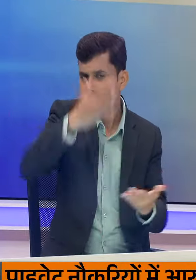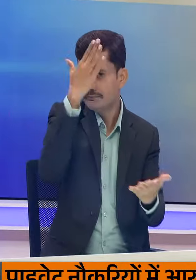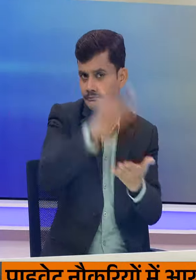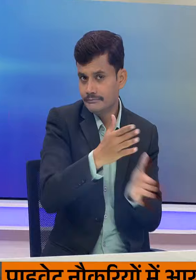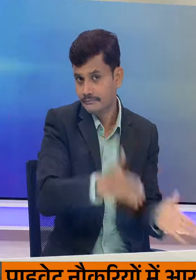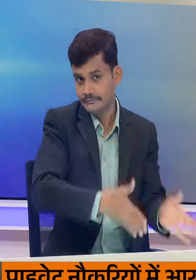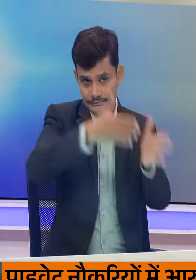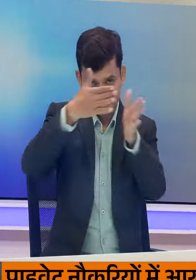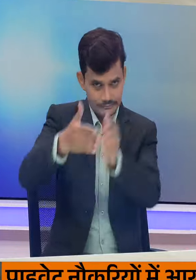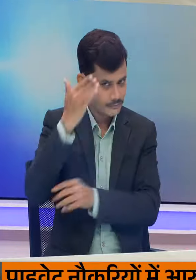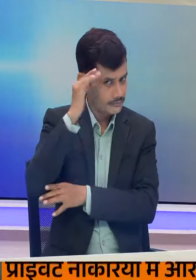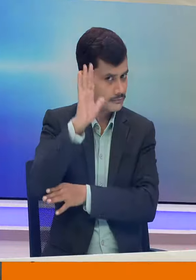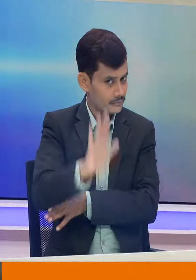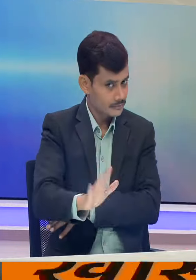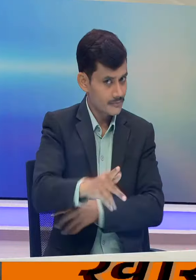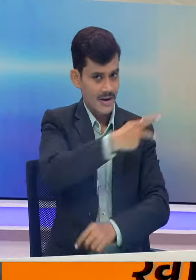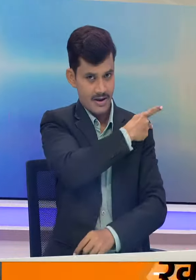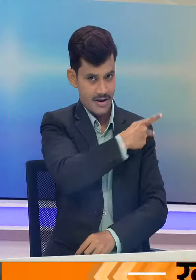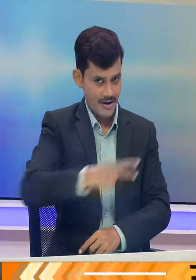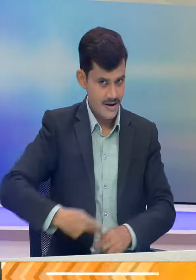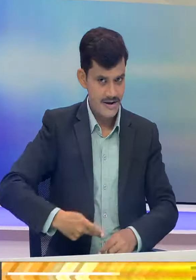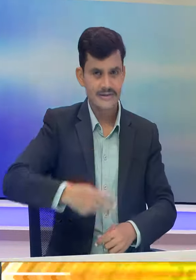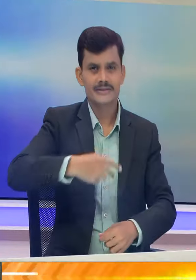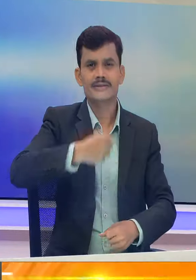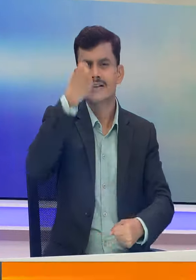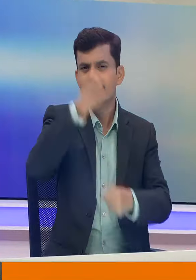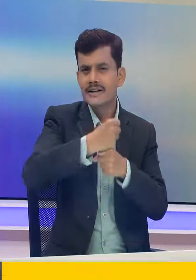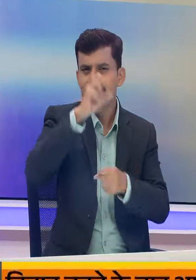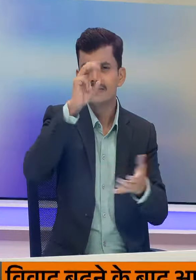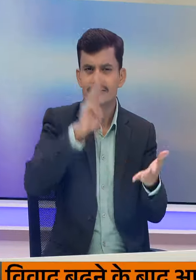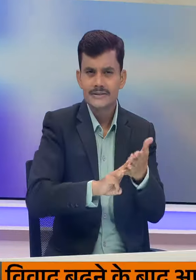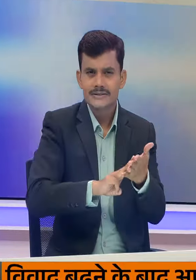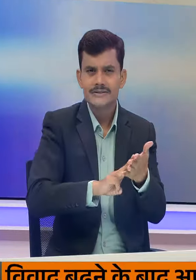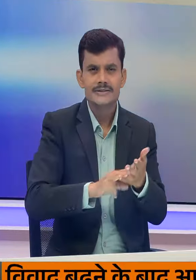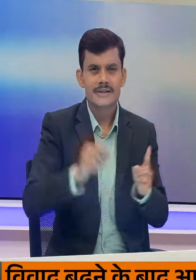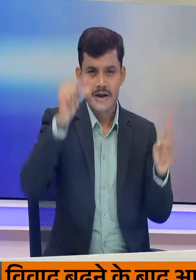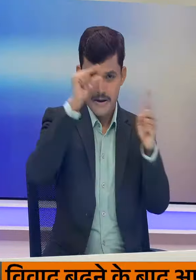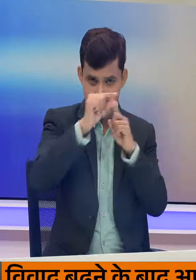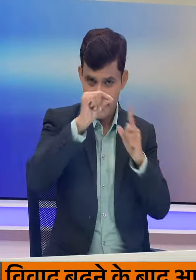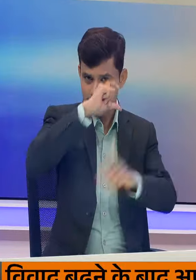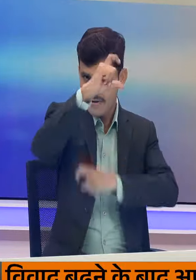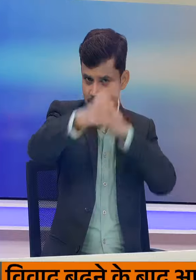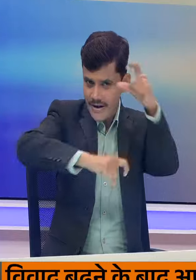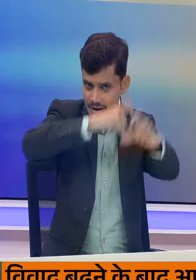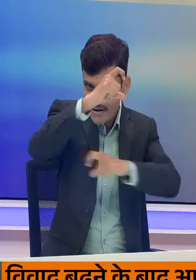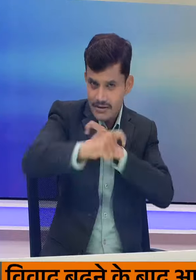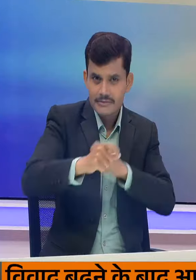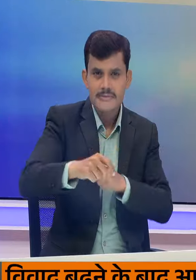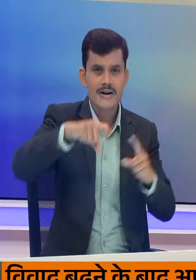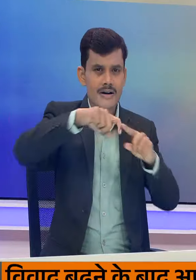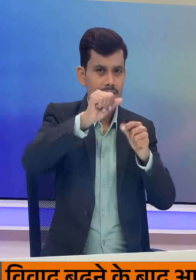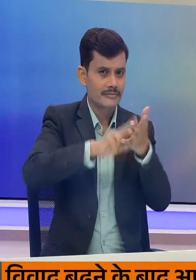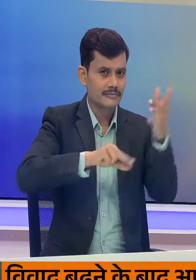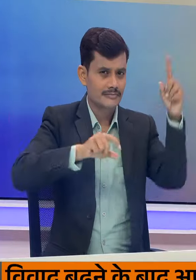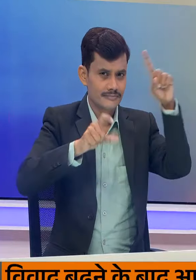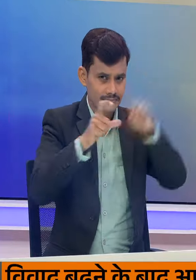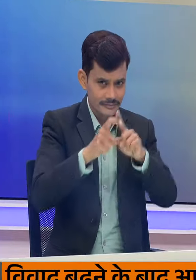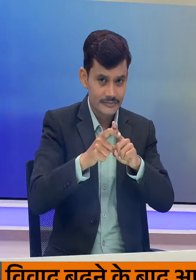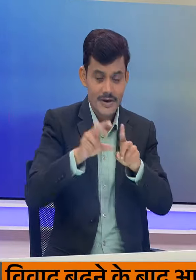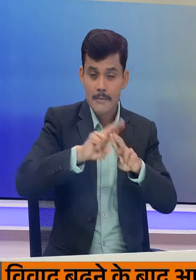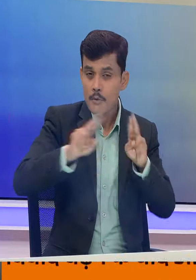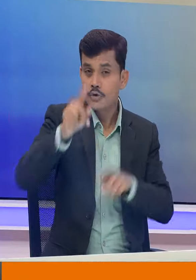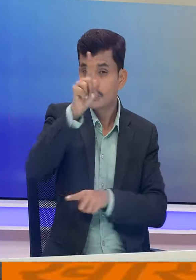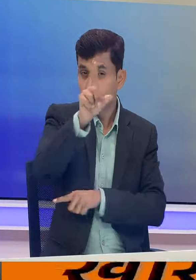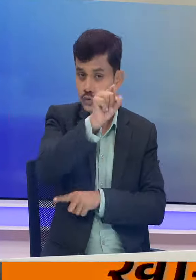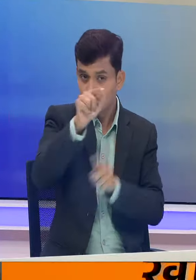गौरतलब है कि करनाटक के मुख्यमंत्री सिधार मया ने प्राइवेट सेक्टर्स की नौकरियों में करनण लोगों के लिए 100%